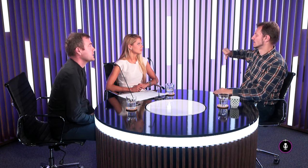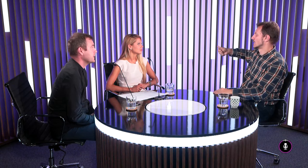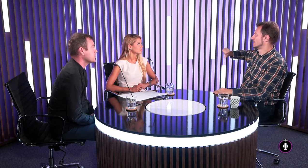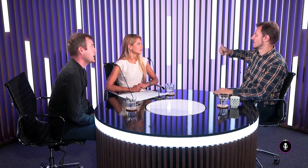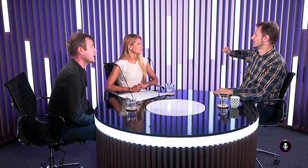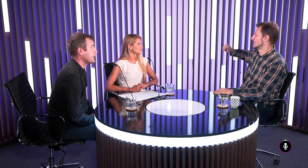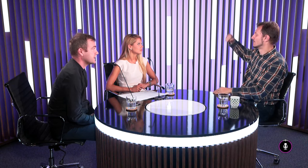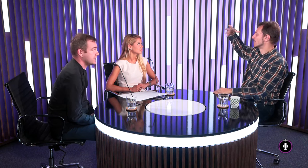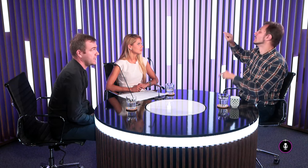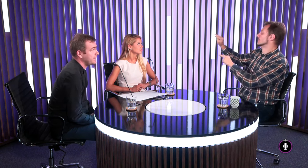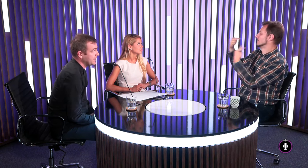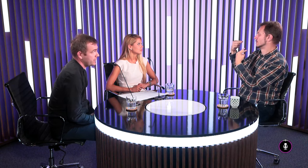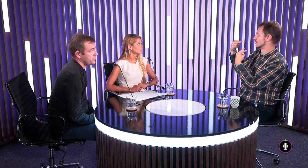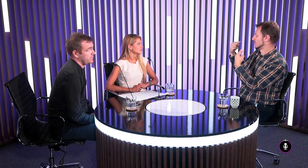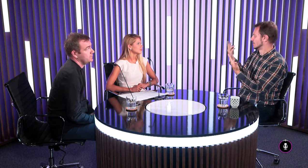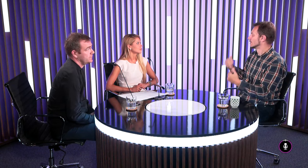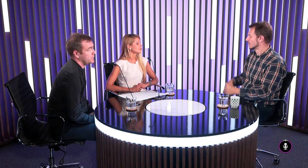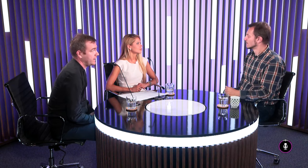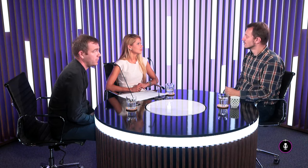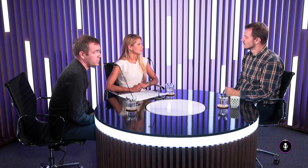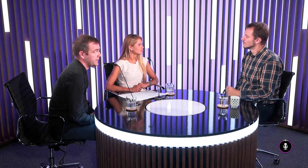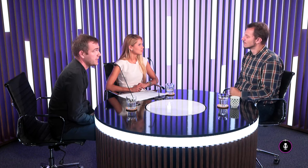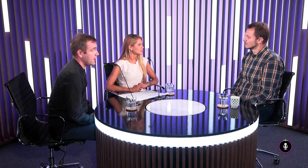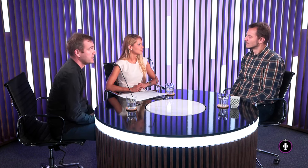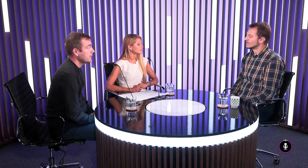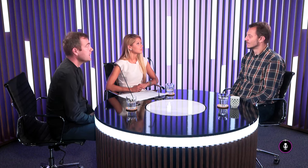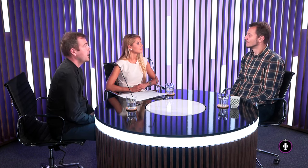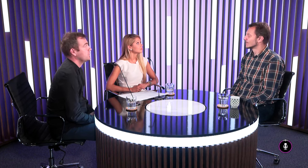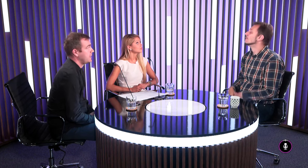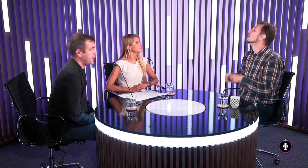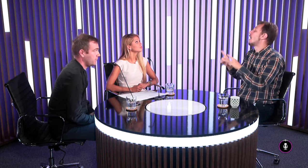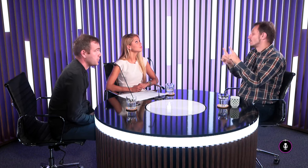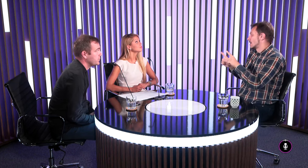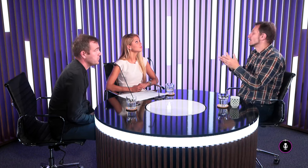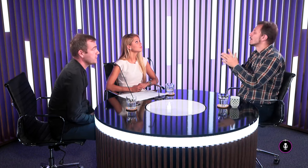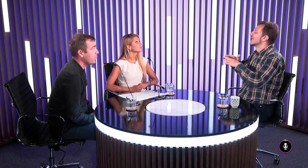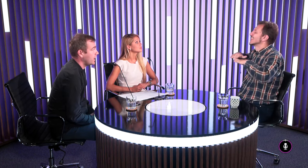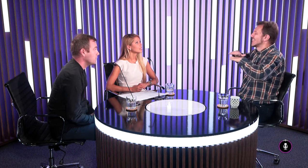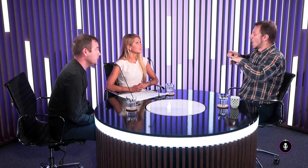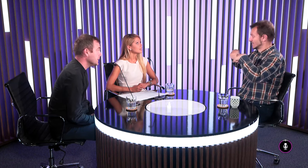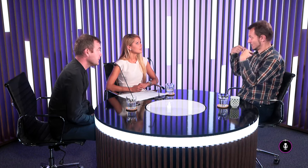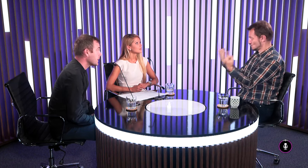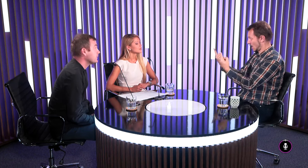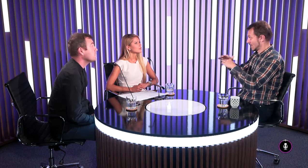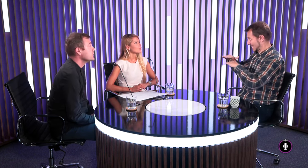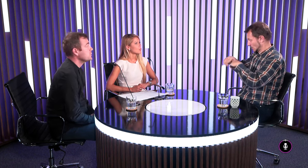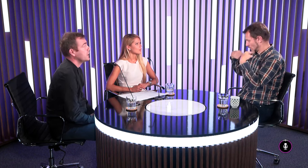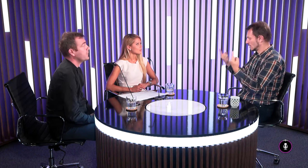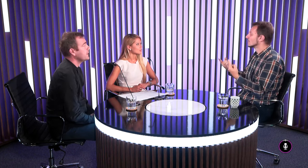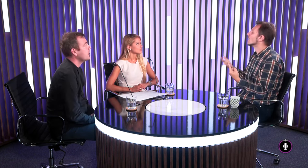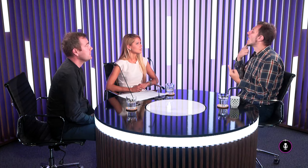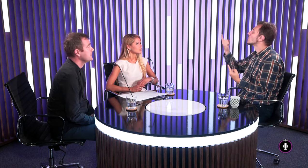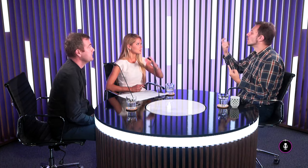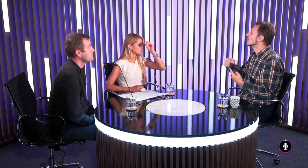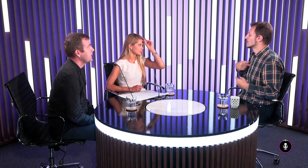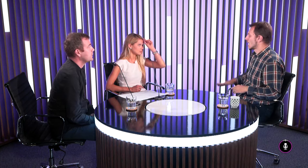tak sme ešte aj napríklad cez ten vypínač svetlo rozsvietili z hasly to znamenalo že nepočujúci volá ľudí a v telocvični